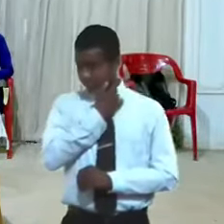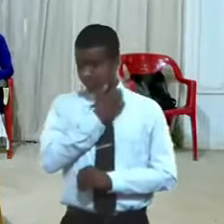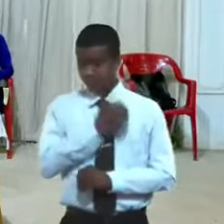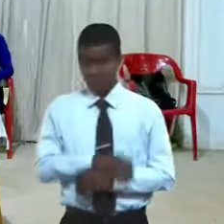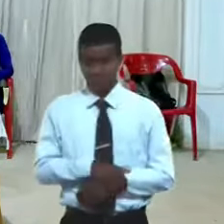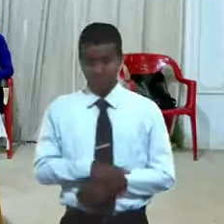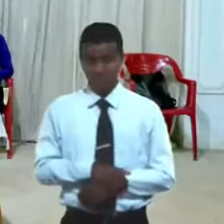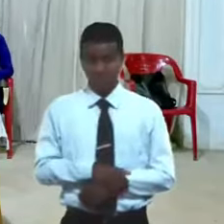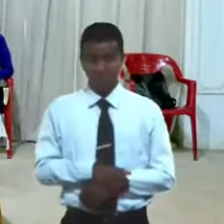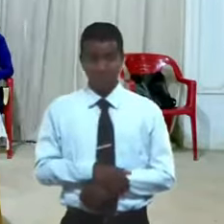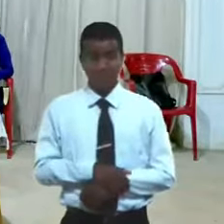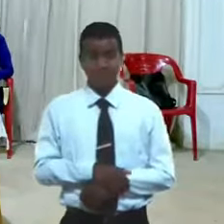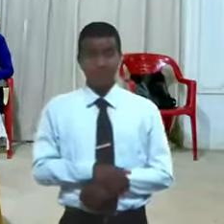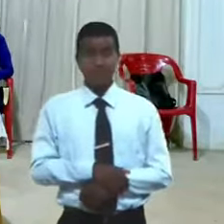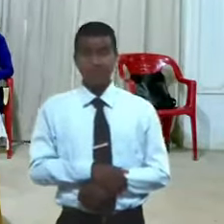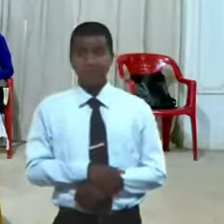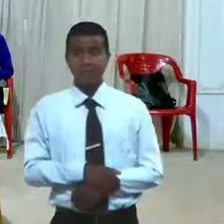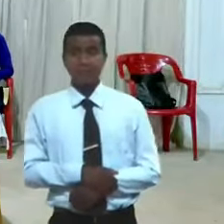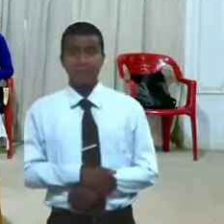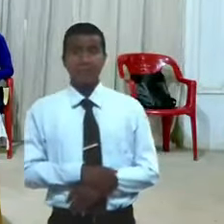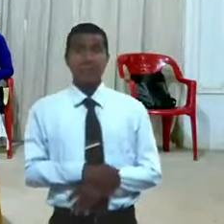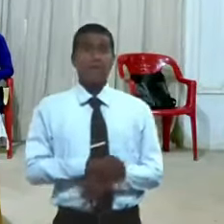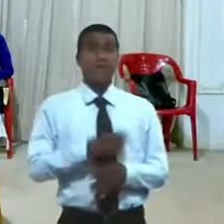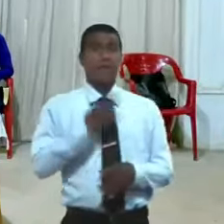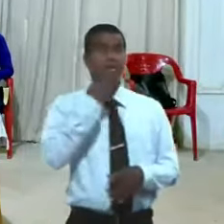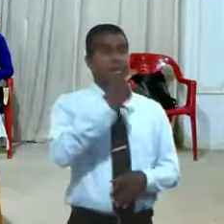el profeta Elías está allá en la montaña